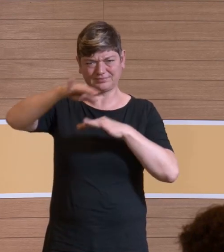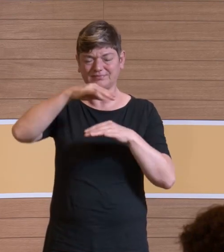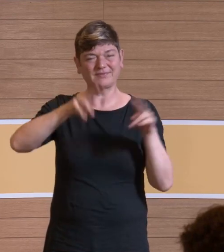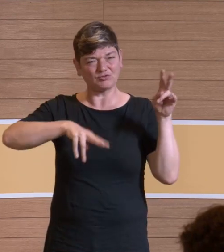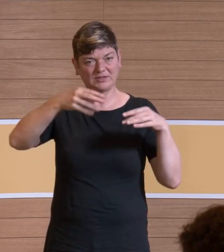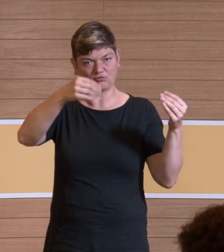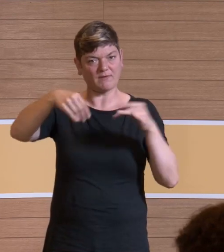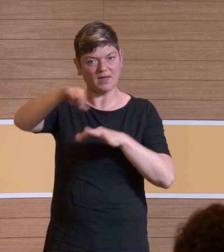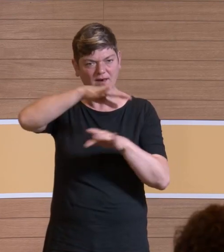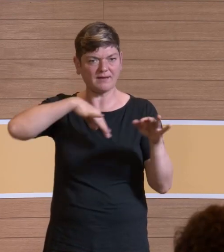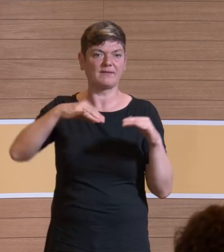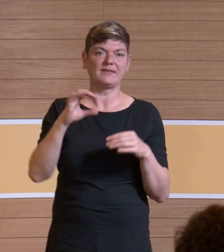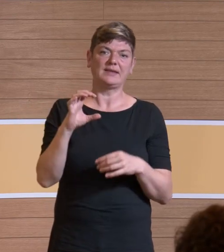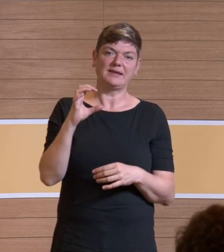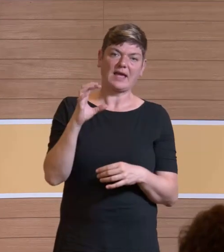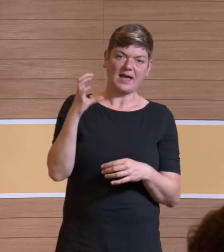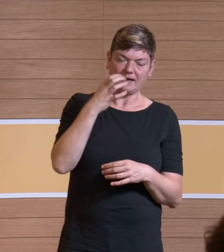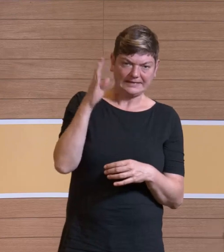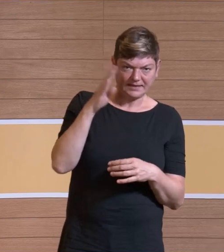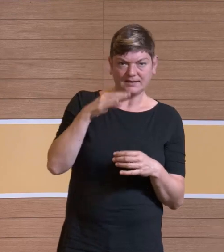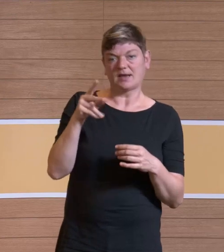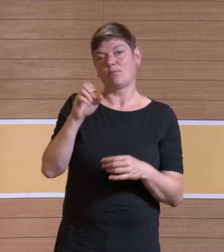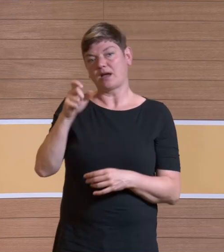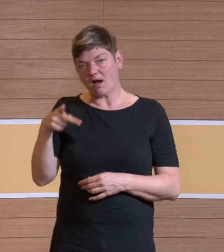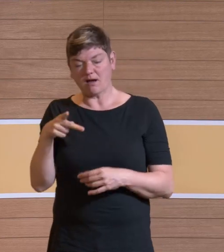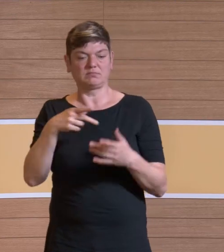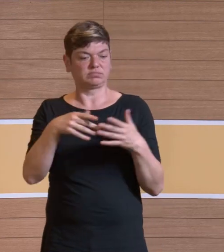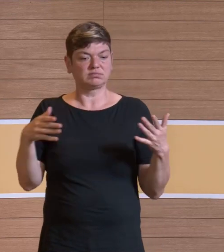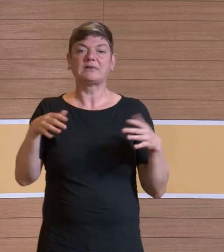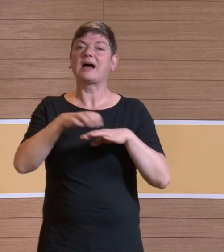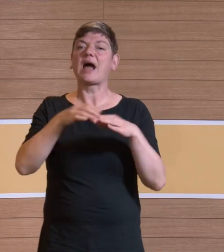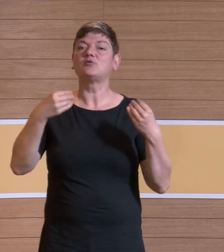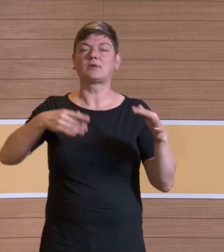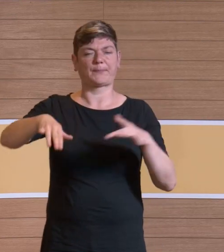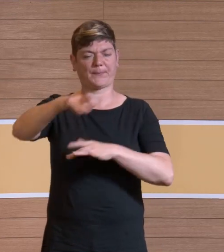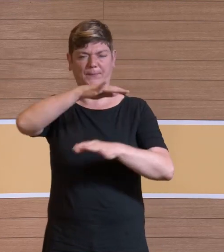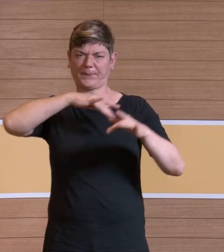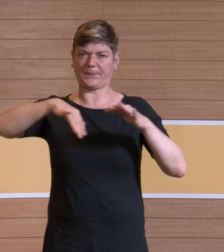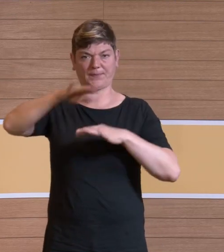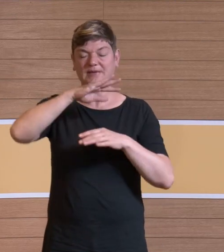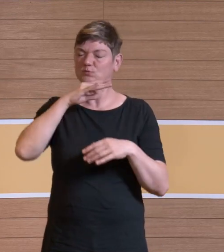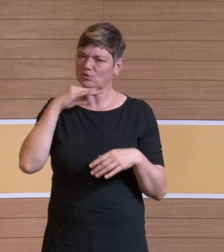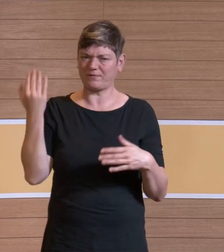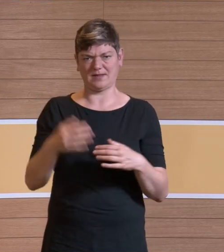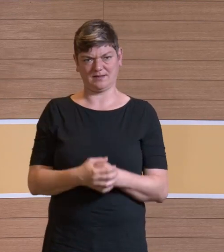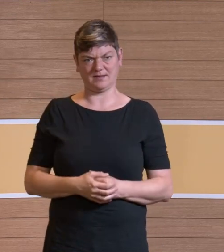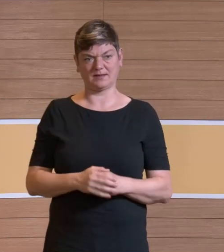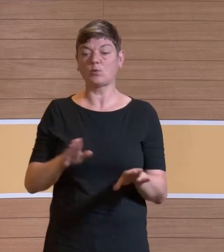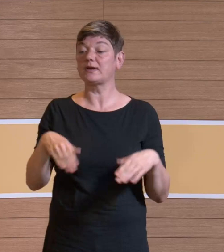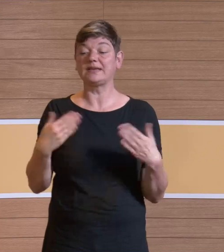haben Formaldehyd, wir haben die PHKs, wir haben alles Mögliche da drin an Reizstoffen. Und wir wissen, es gibt gar keinen